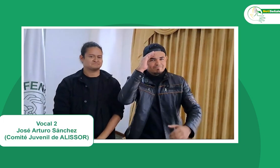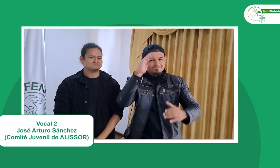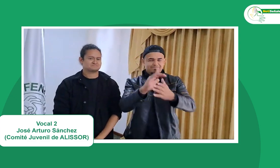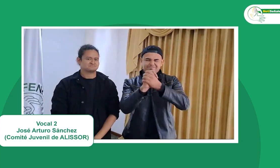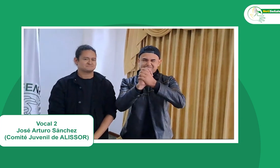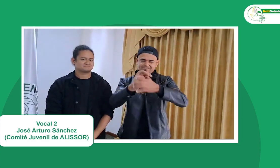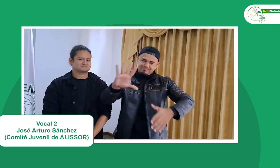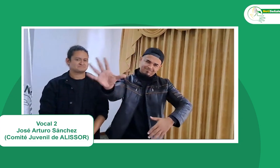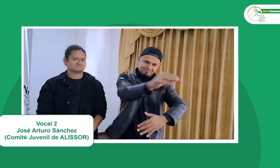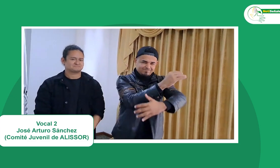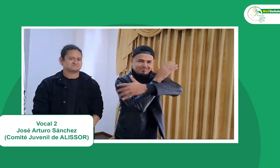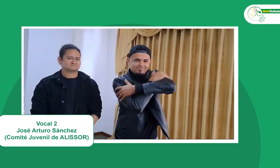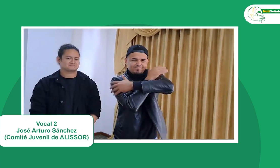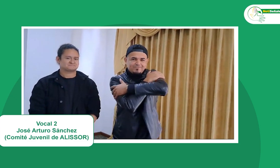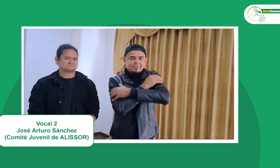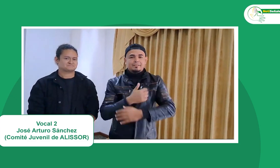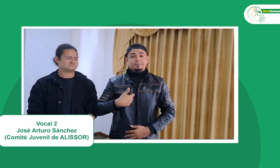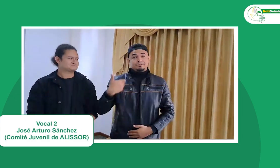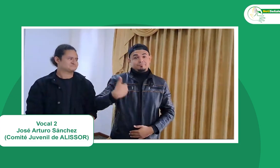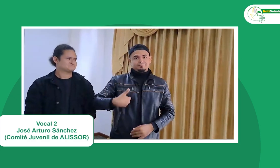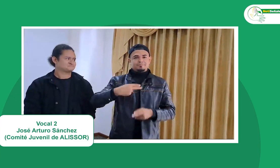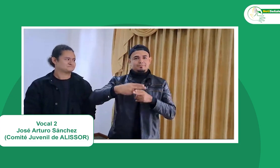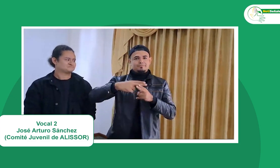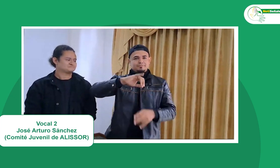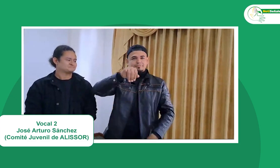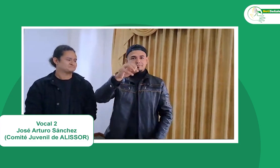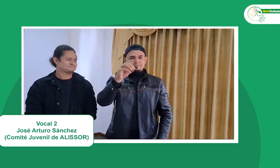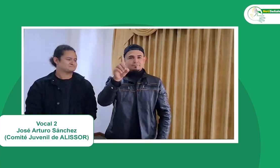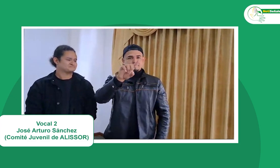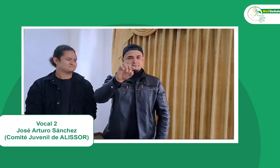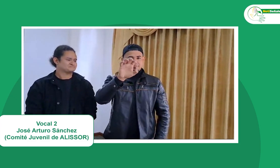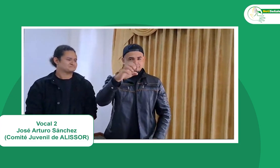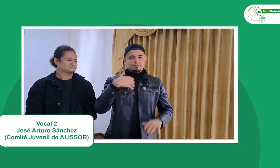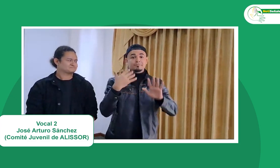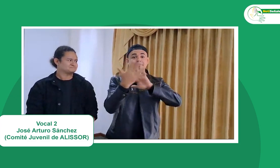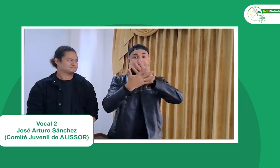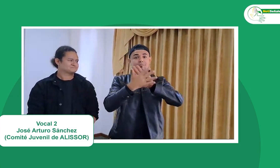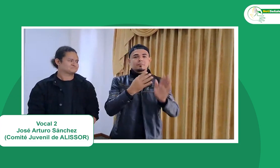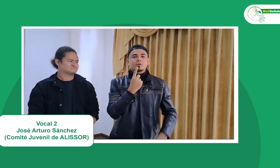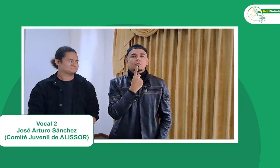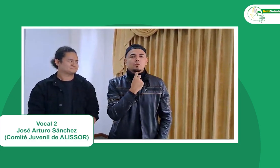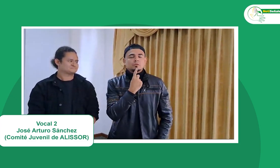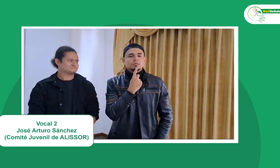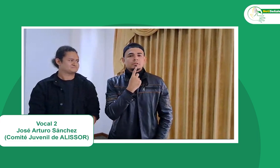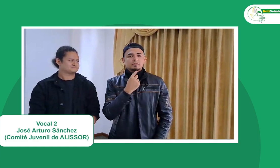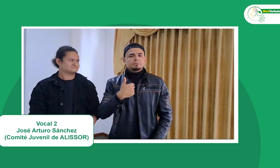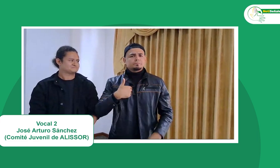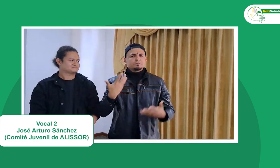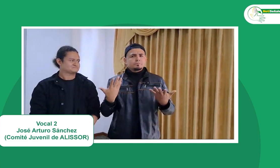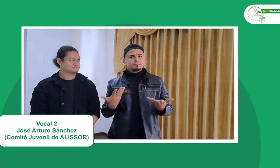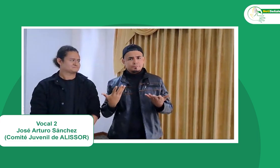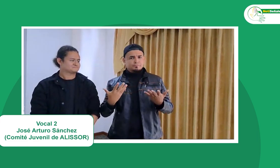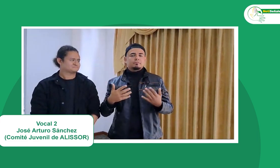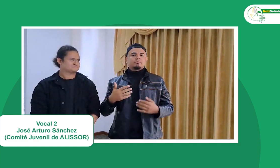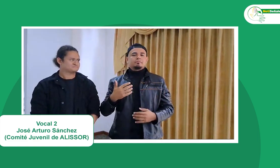Hola, un saludo para todos. Mi nombre es José y mi seña es esta. Soy vocal del